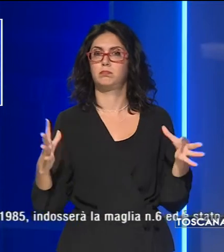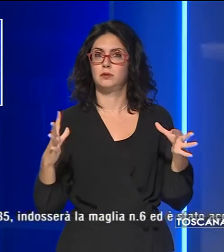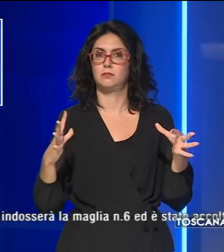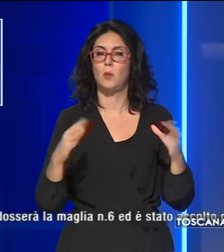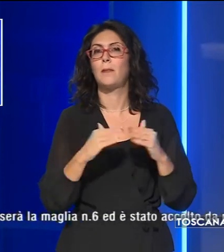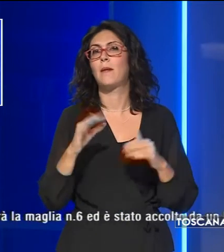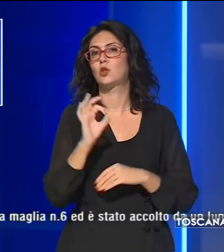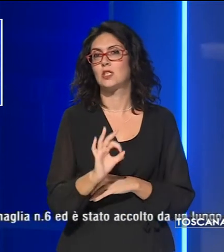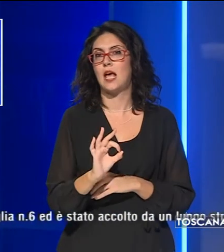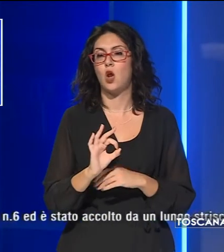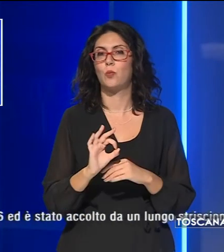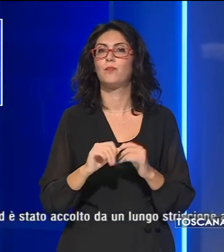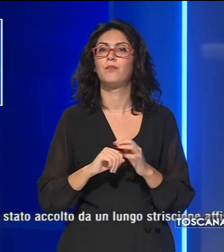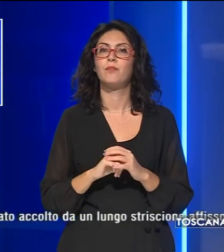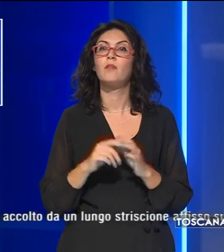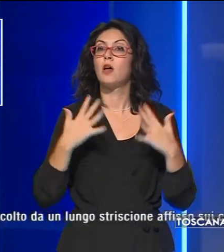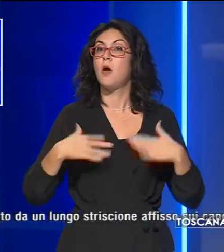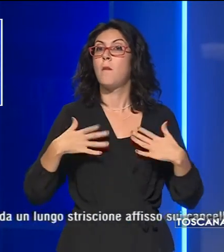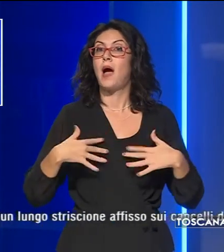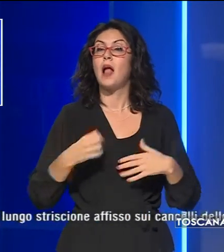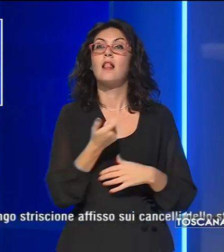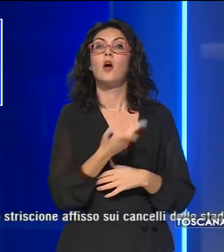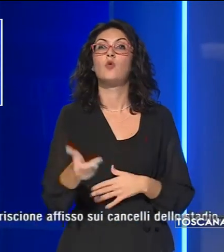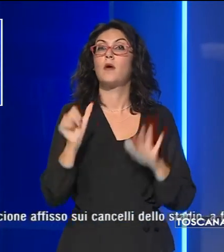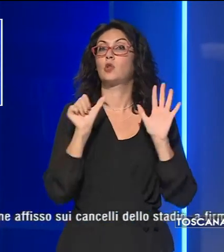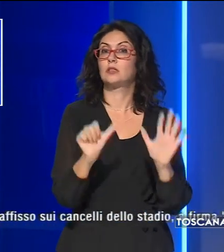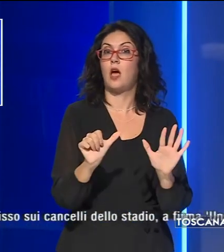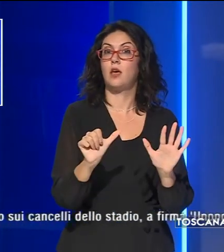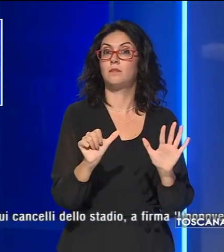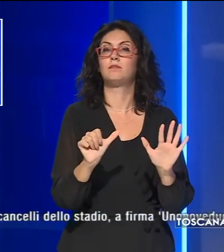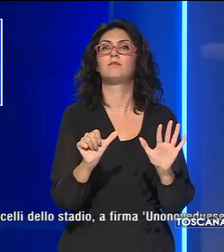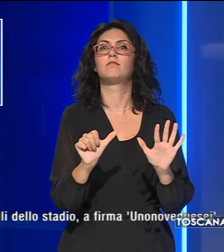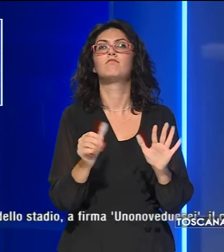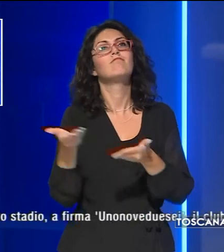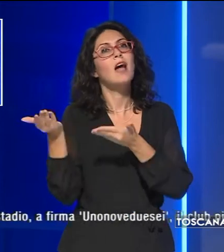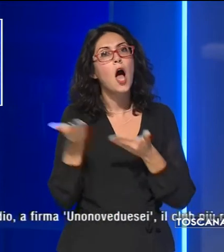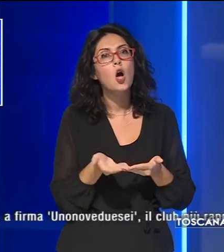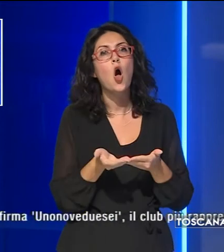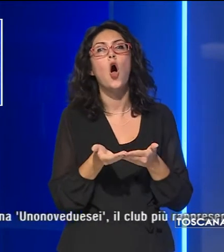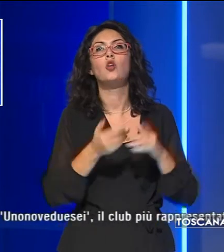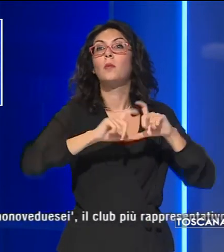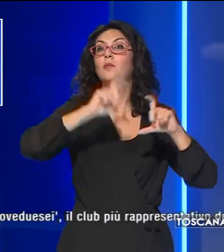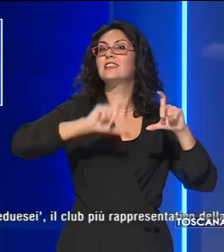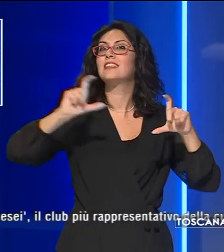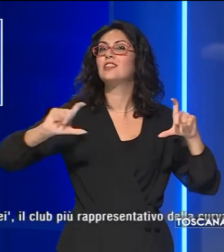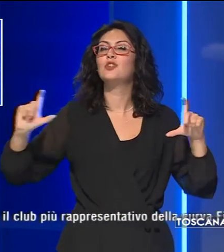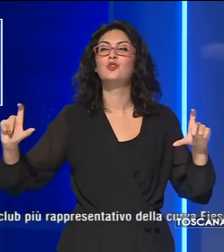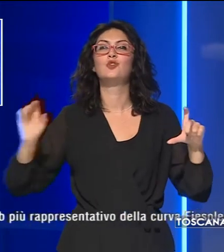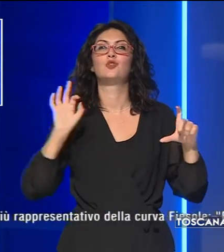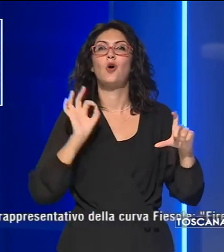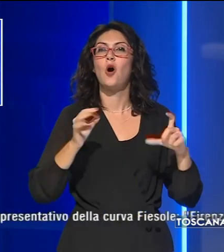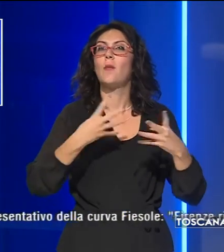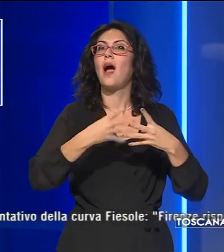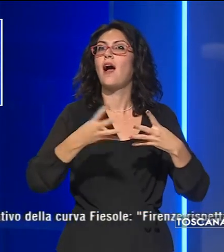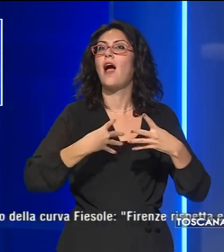zero. indosserà la maglia numero 6 ed è stato accolto da un lungo striscione affisso sui